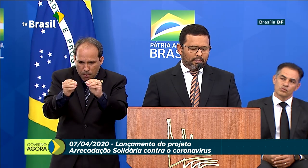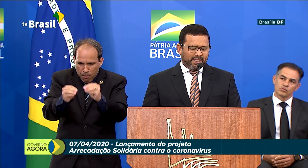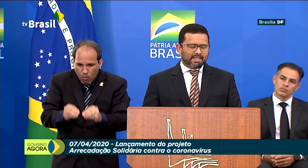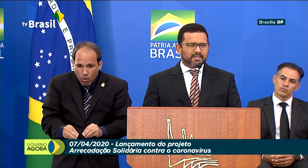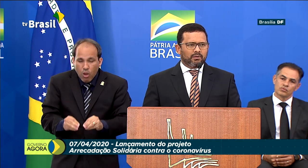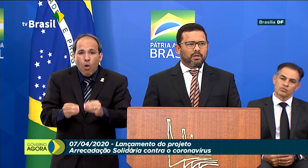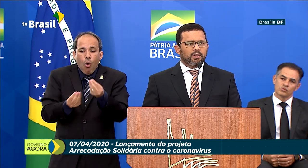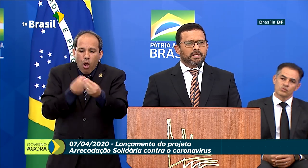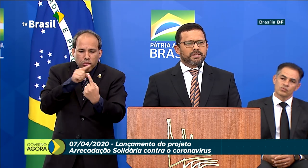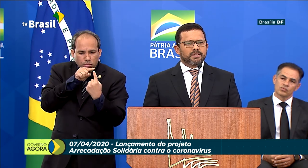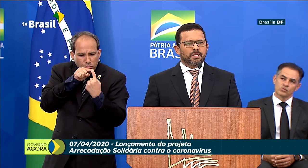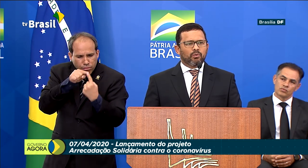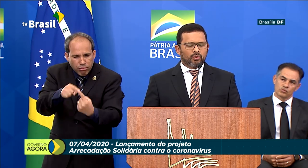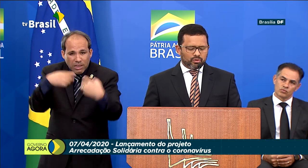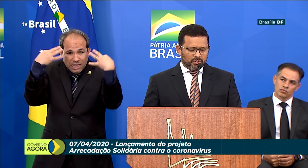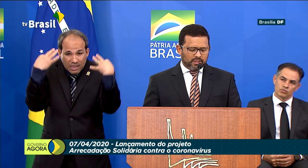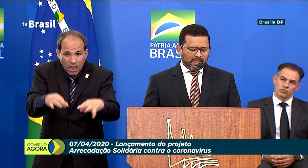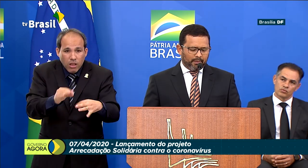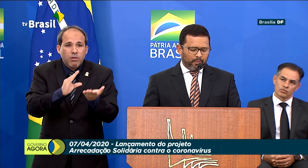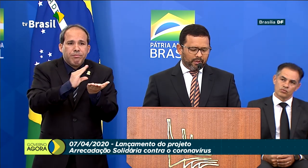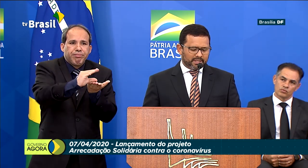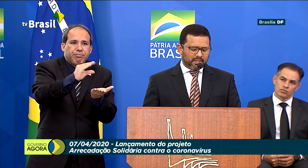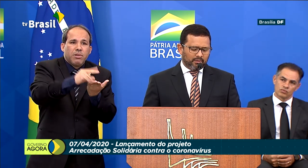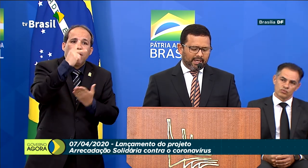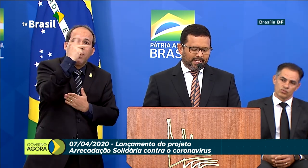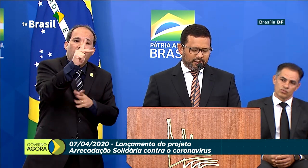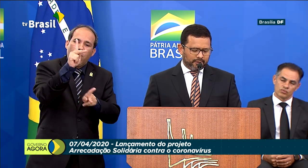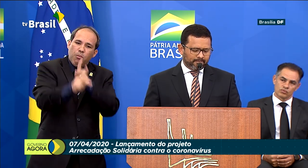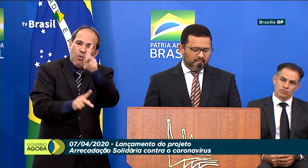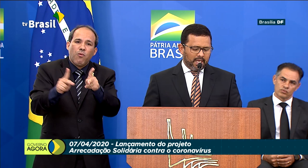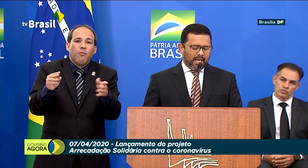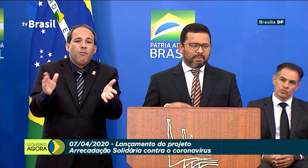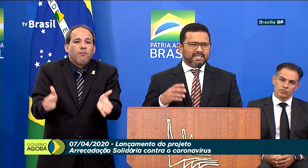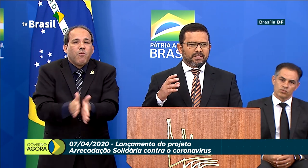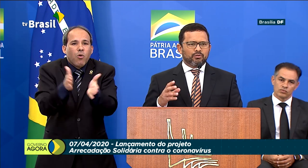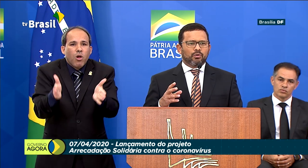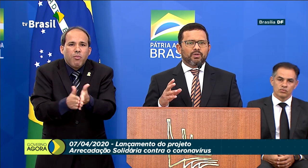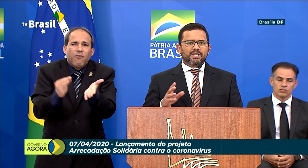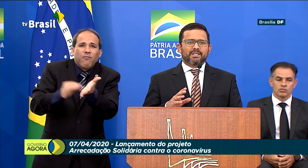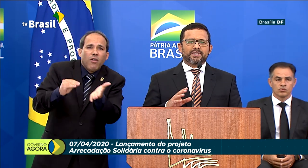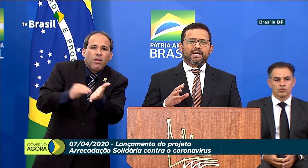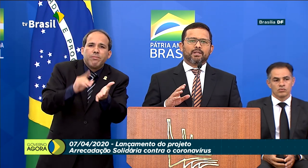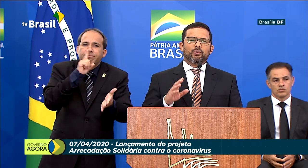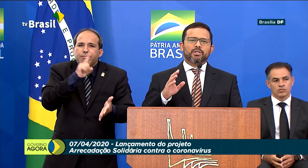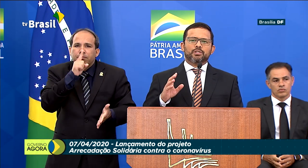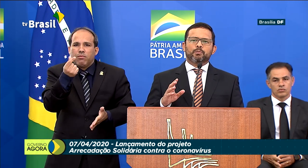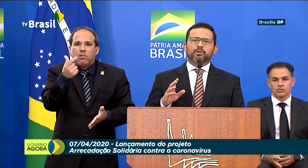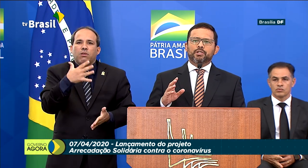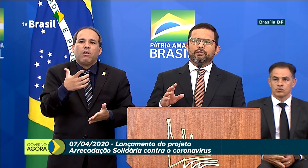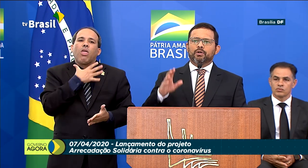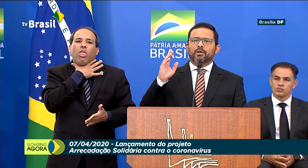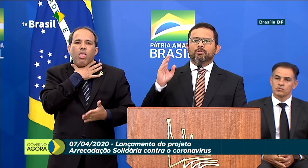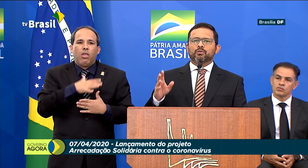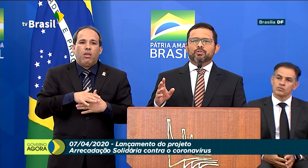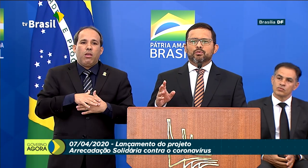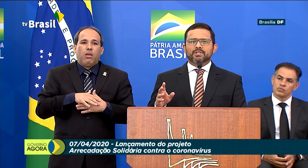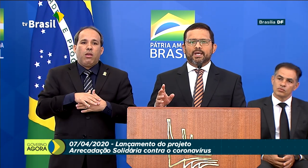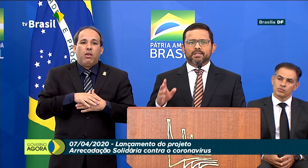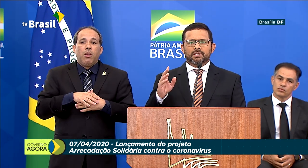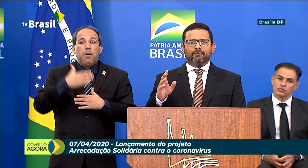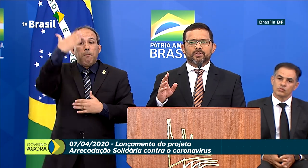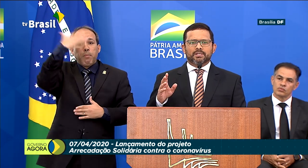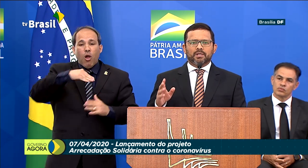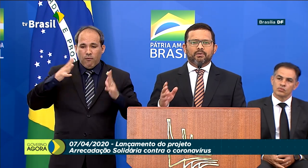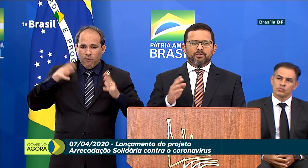boa aplicação desses recursos à população carente. A prestação de contas estará toda disponível no